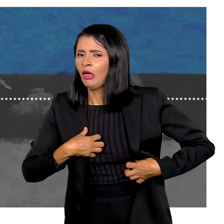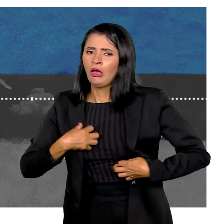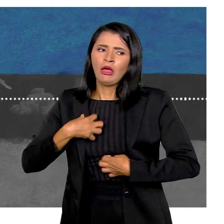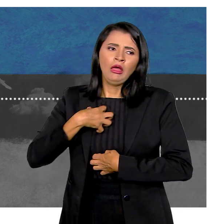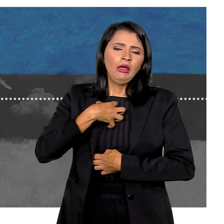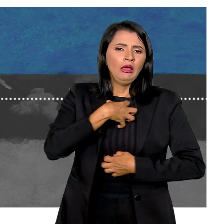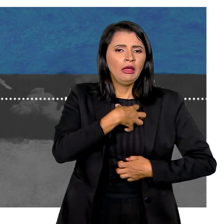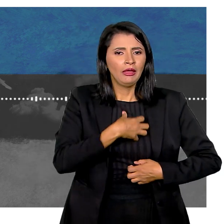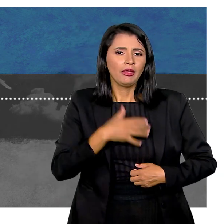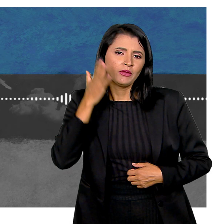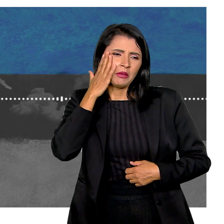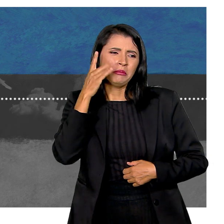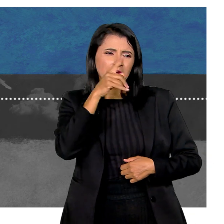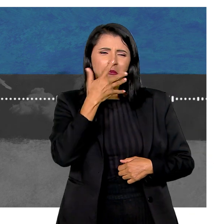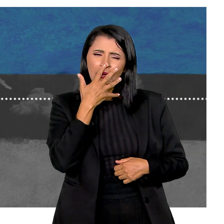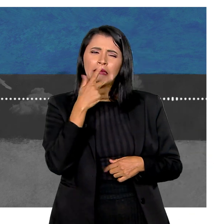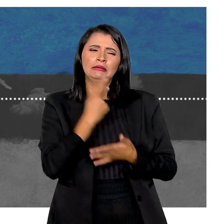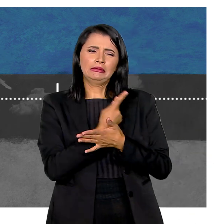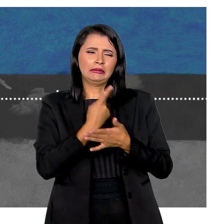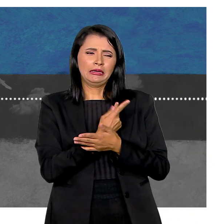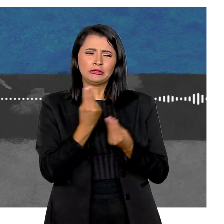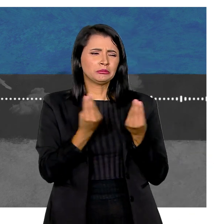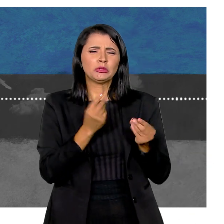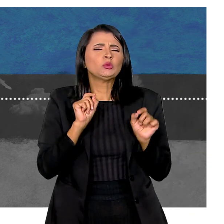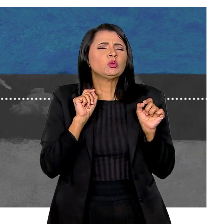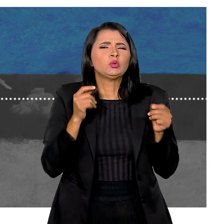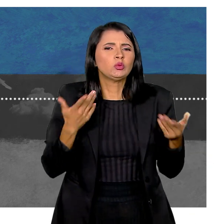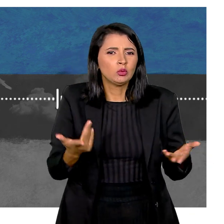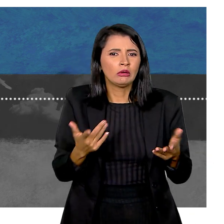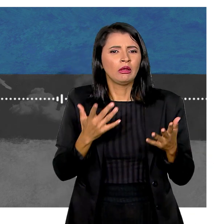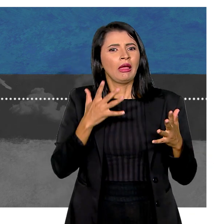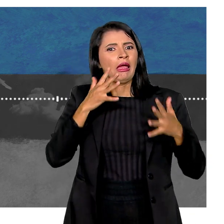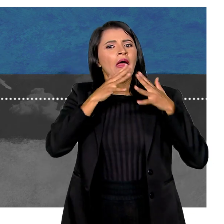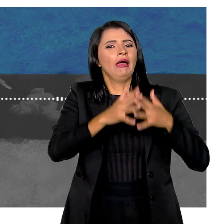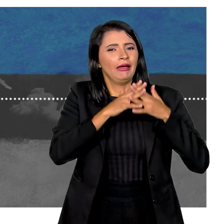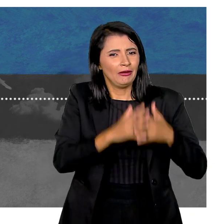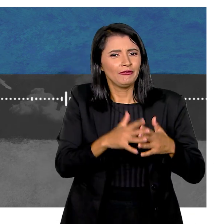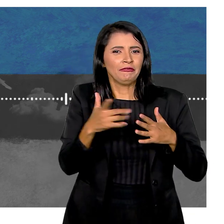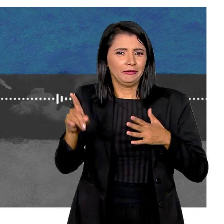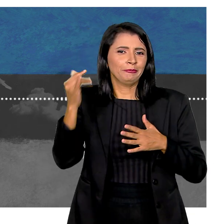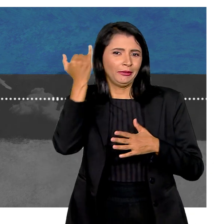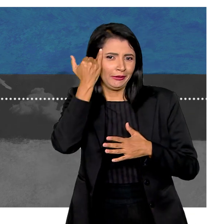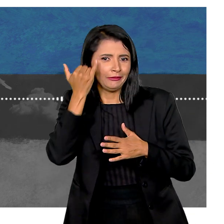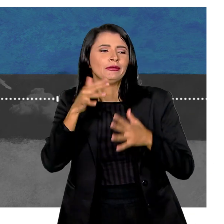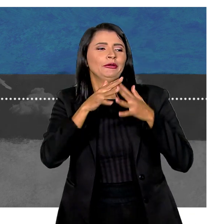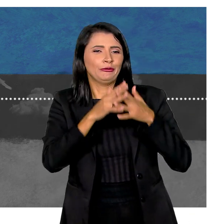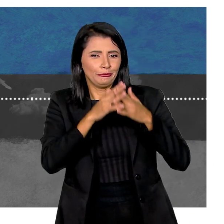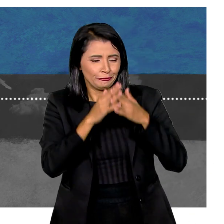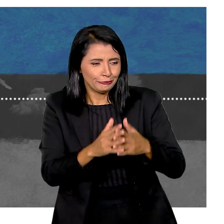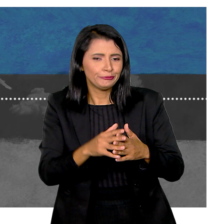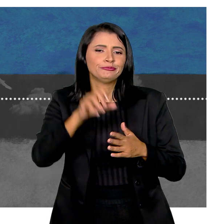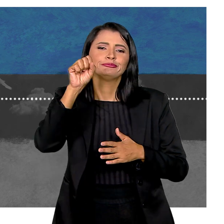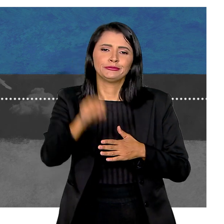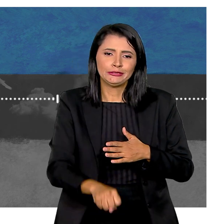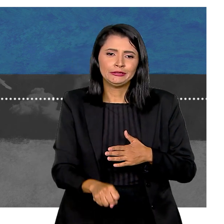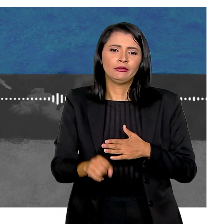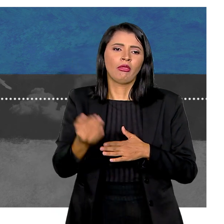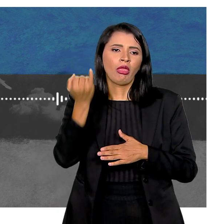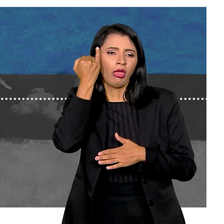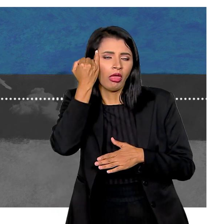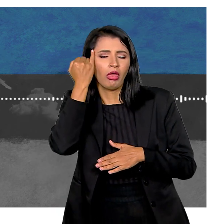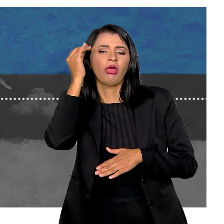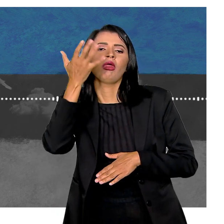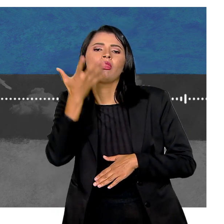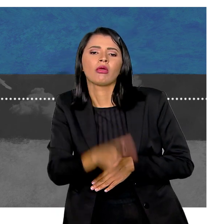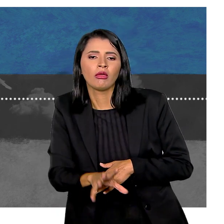me consumia Por mais que a gente sabia que tinha alguma coisa errada É confundido sim com preguiça É confundido com